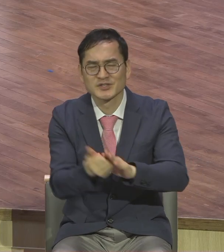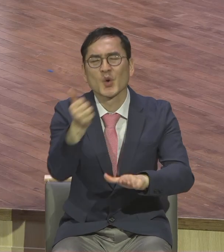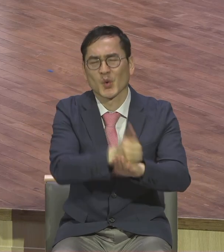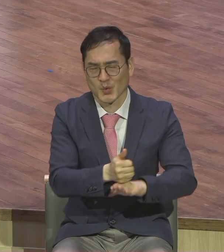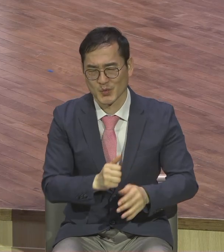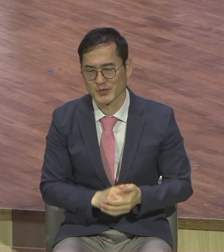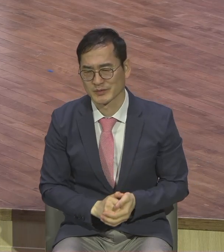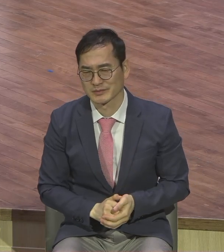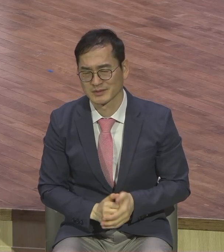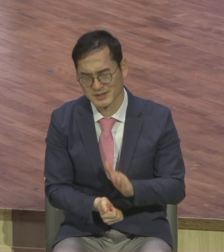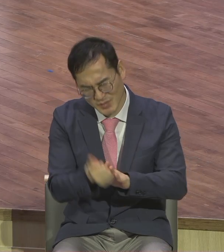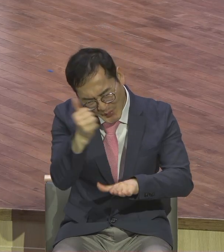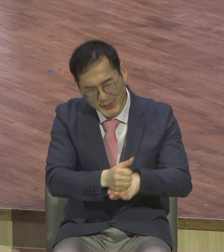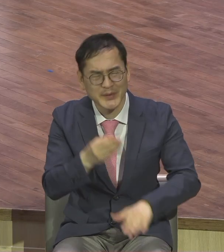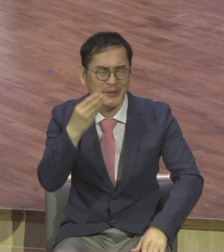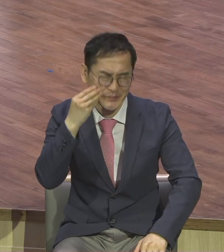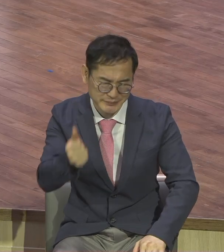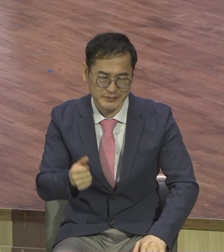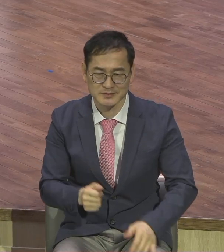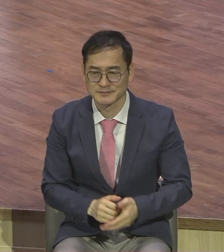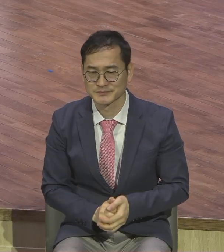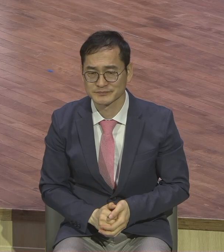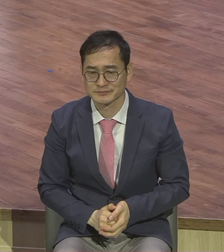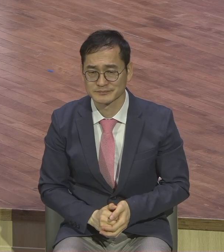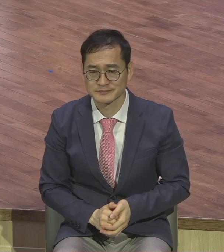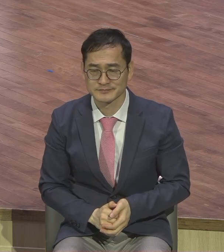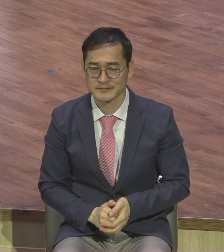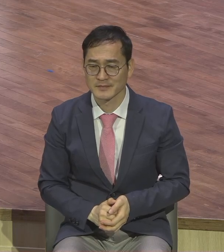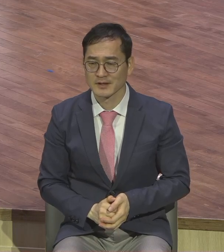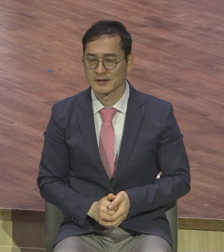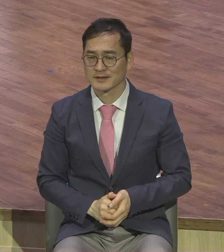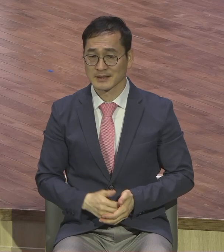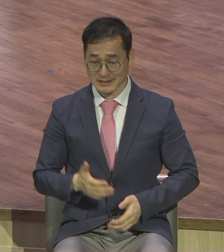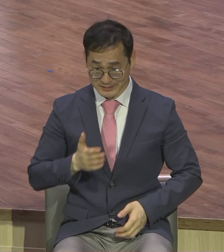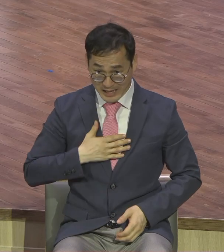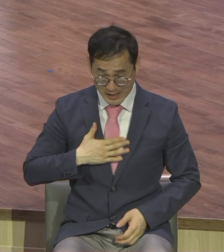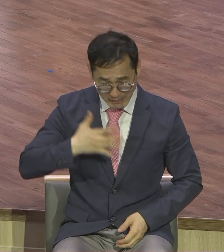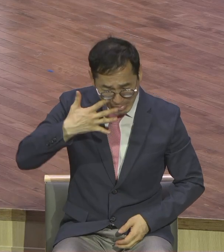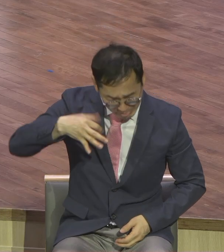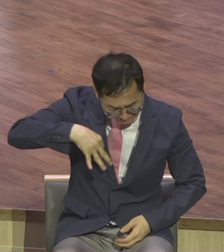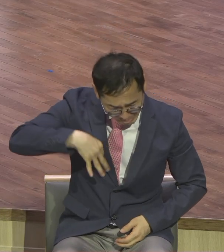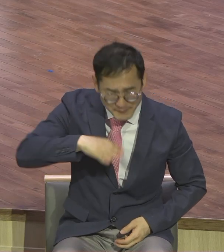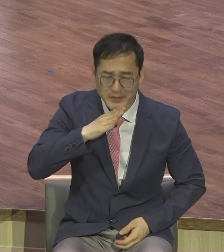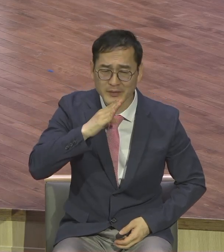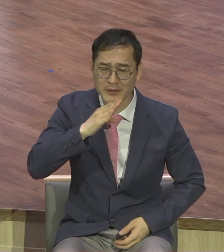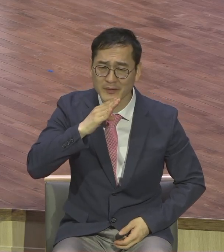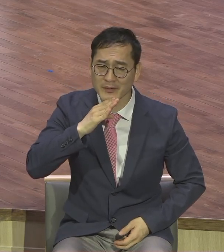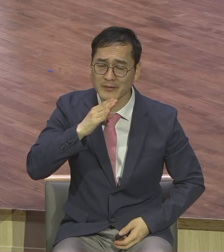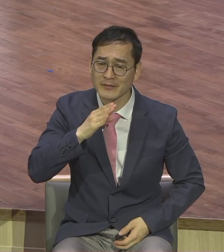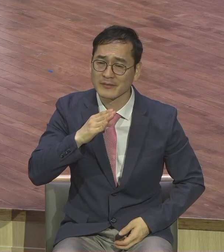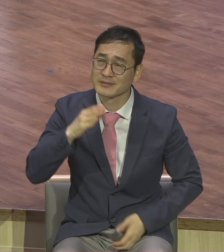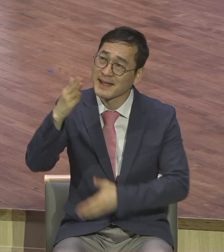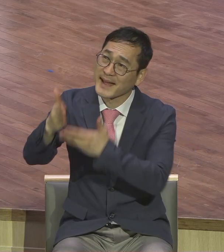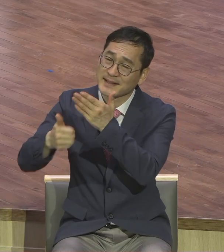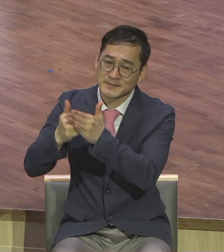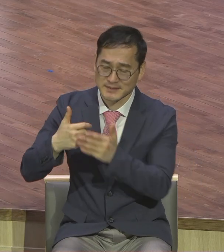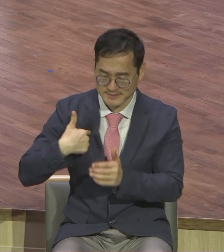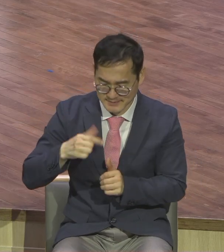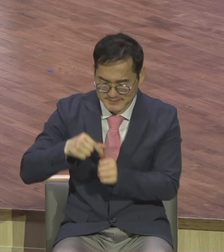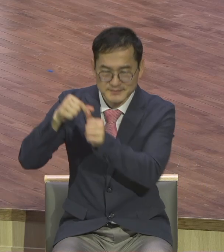왜냐 우리는 아무것도 아니지만 시공관을 초월해서 이 보좌의